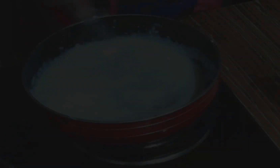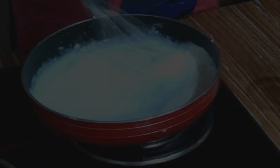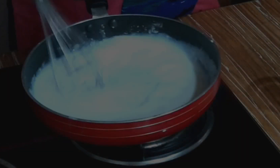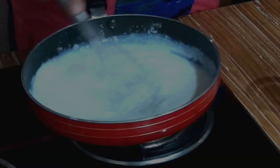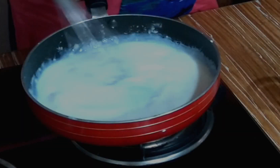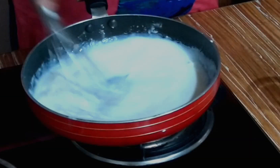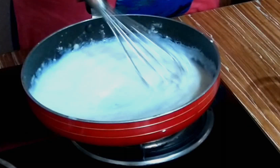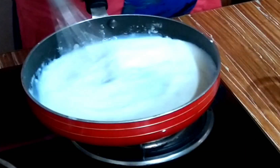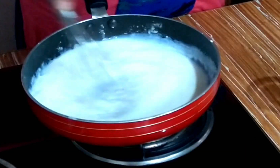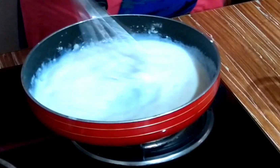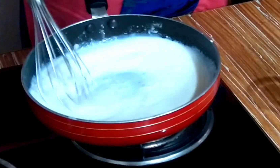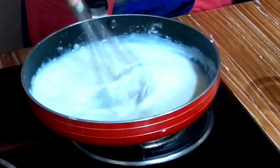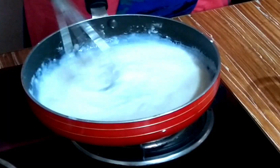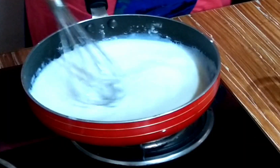इसे लगाता से लाते रहना है